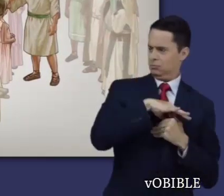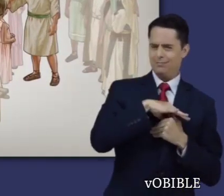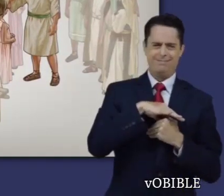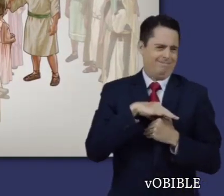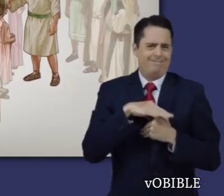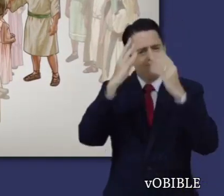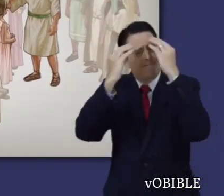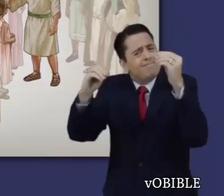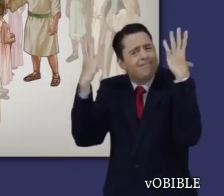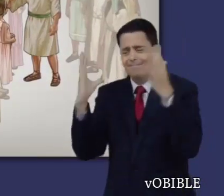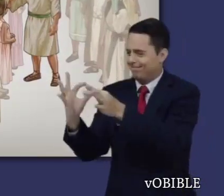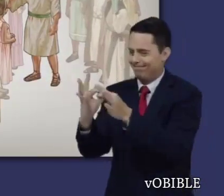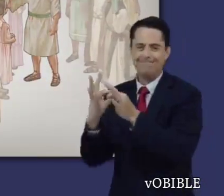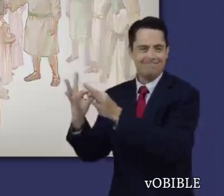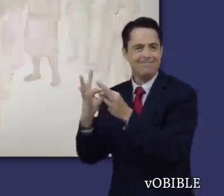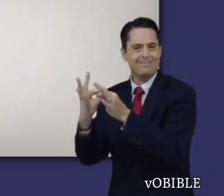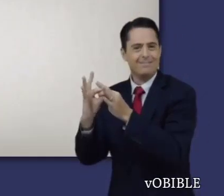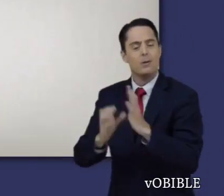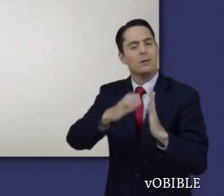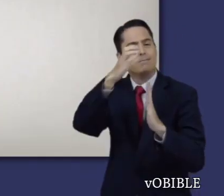deben perdonarlo y aceptarlo de nuevo.